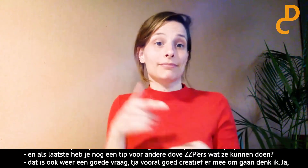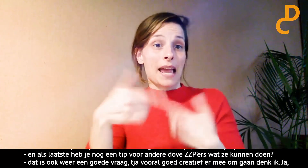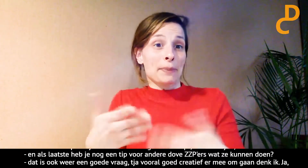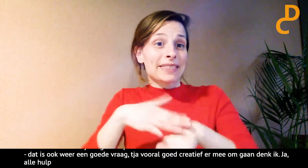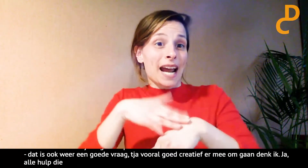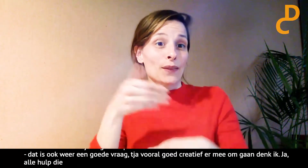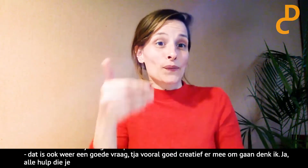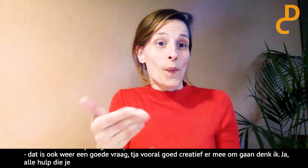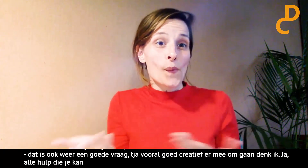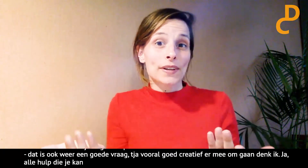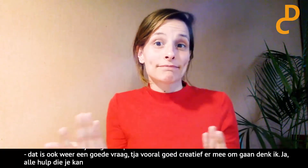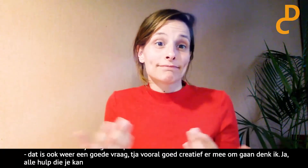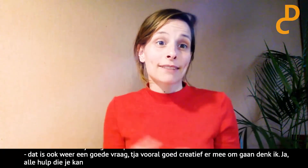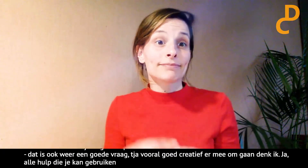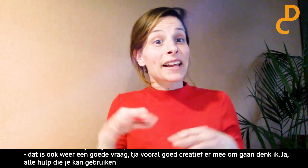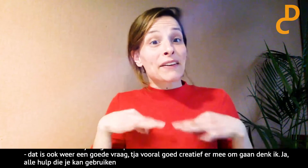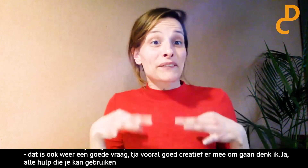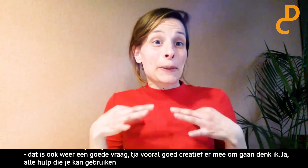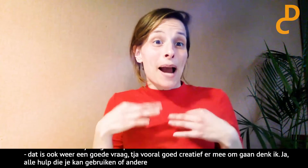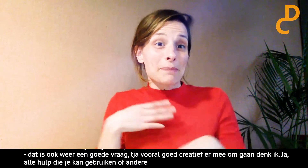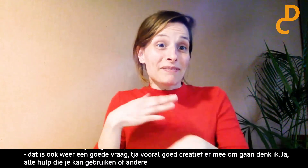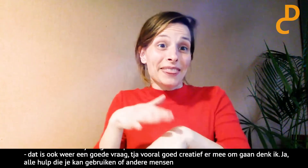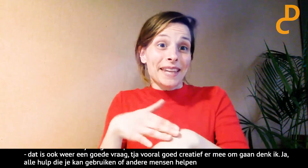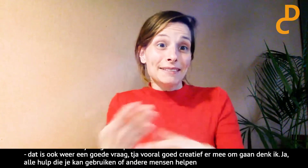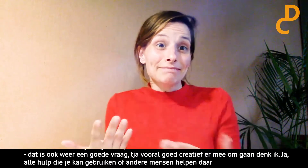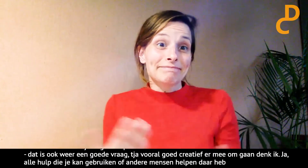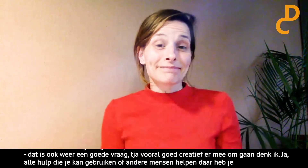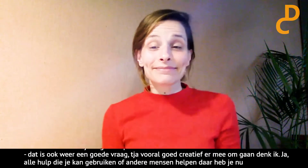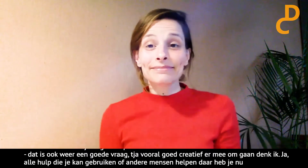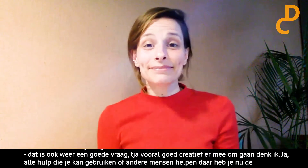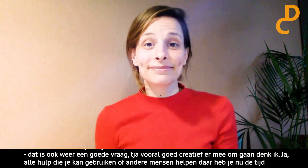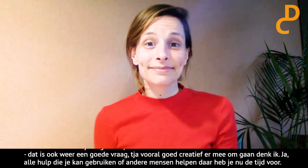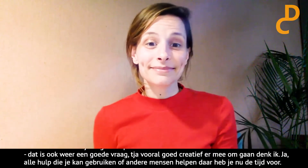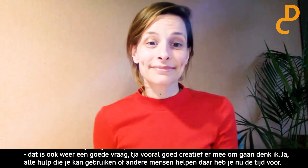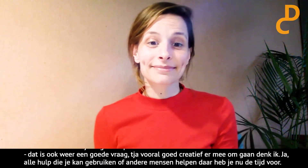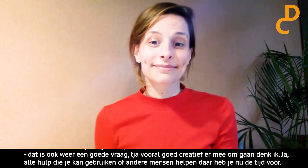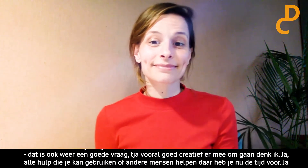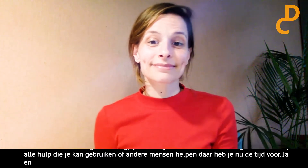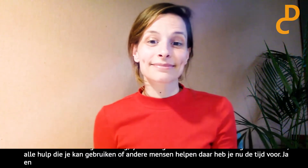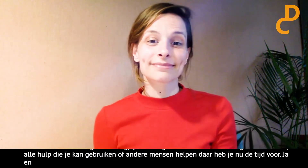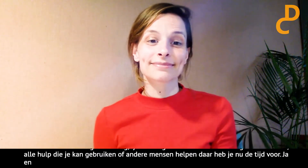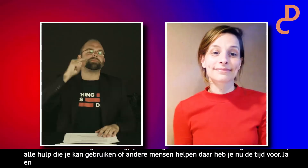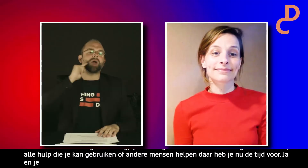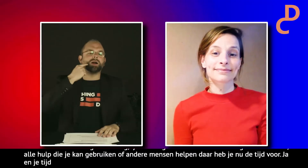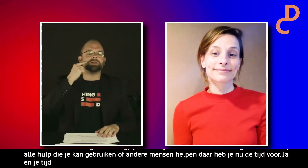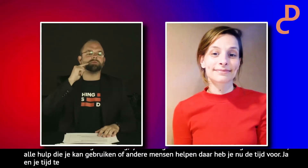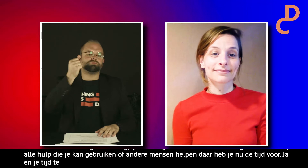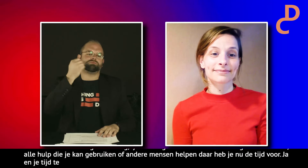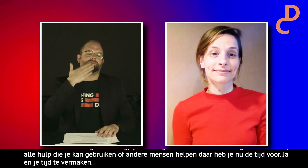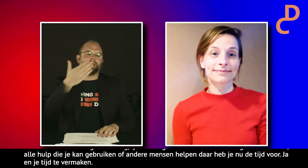of andere mensen helpen... Daar heb je nu de tijd voor. Ja, en je tijd te vermaken. Nou, Maaike,